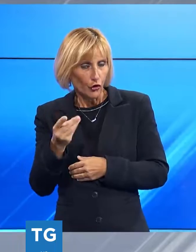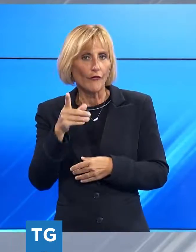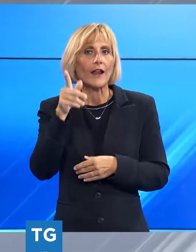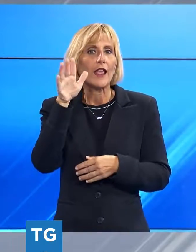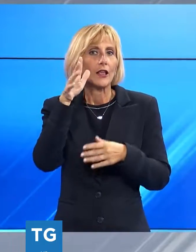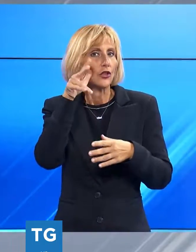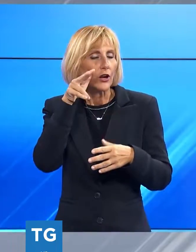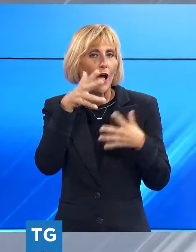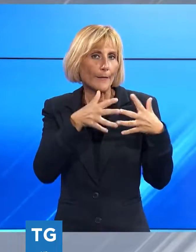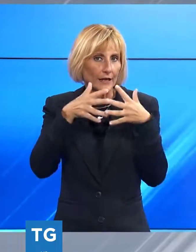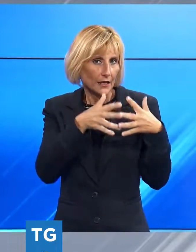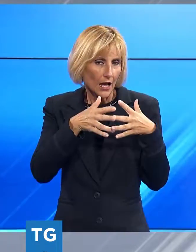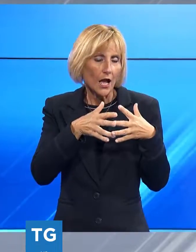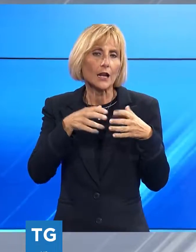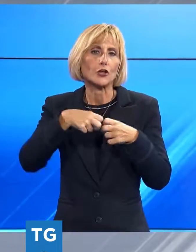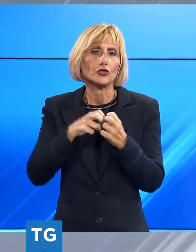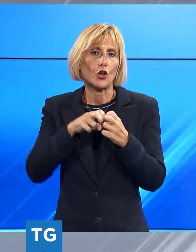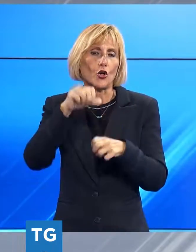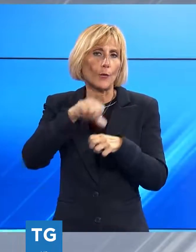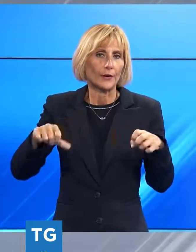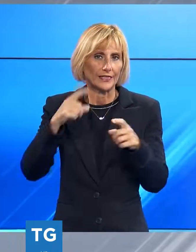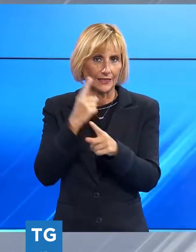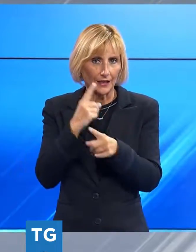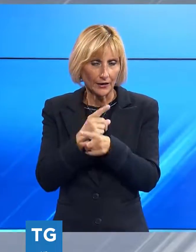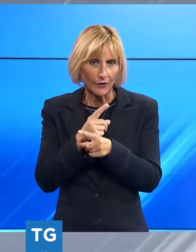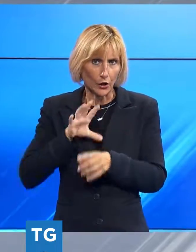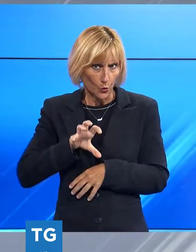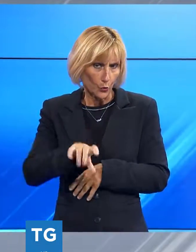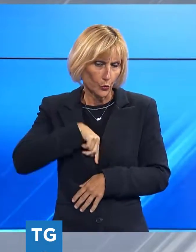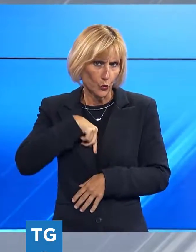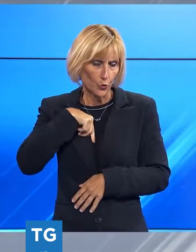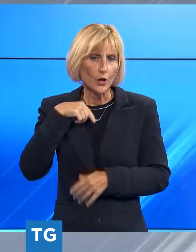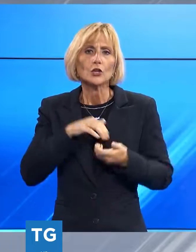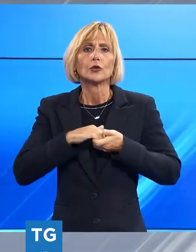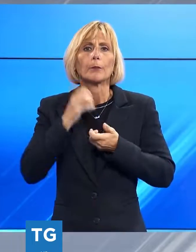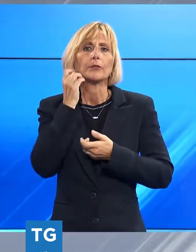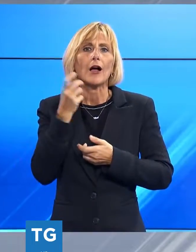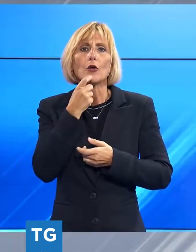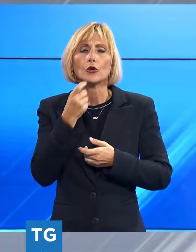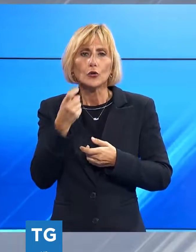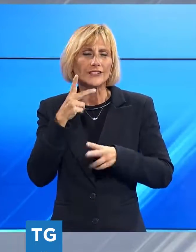lunghi i tempi di recupero e allora la società biancorossa deve intervenire sul mercato.